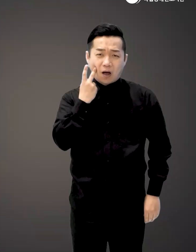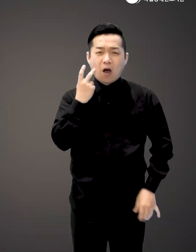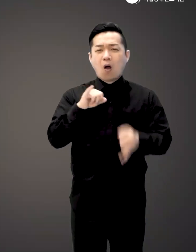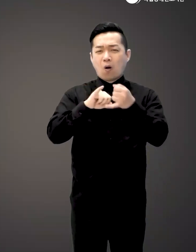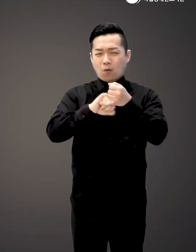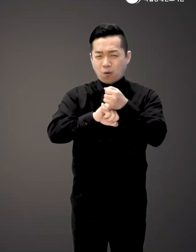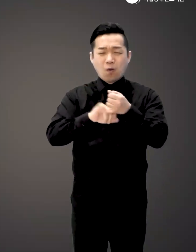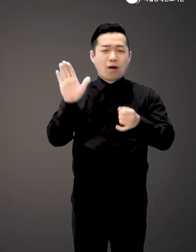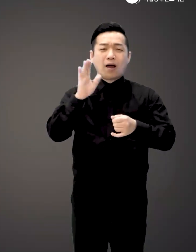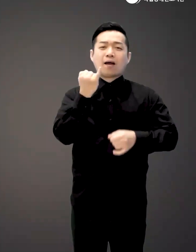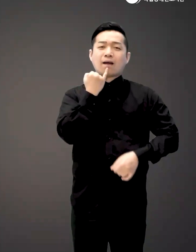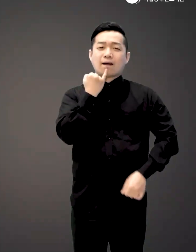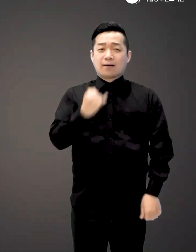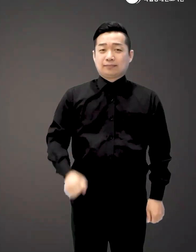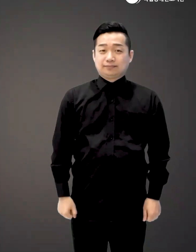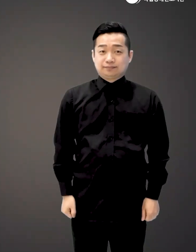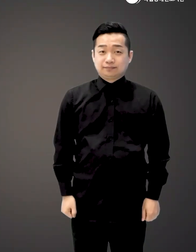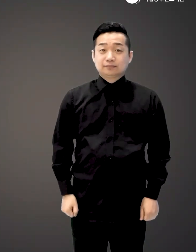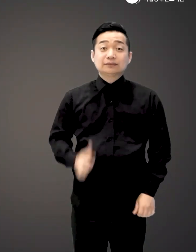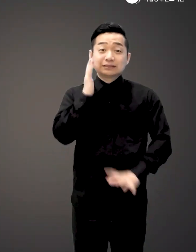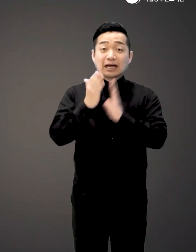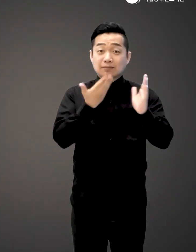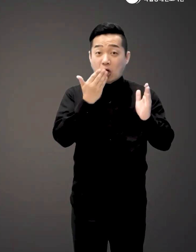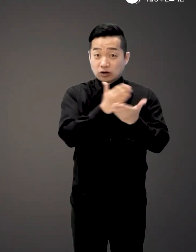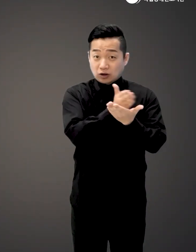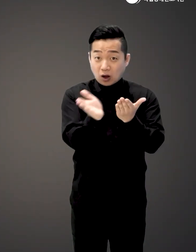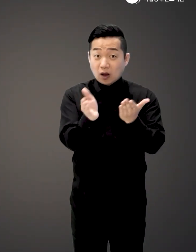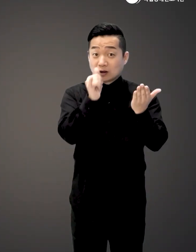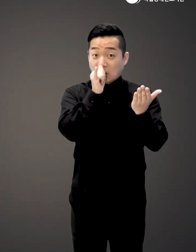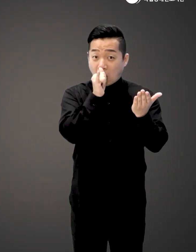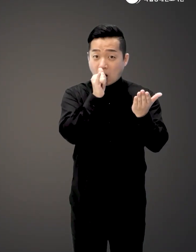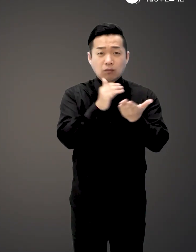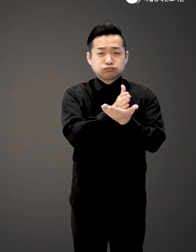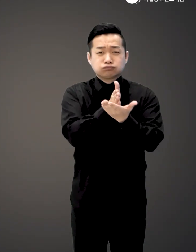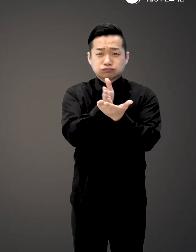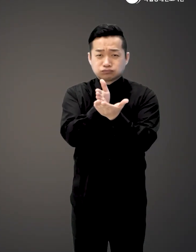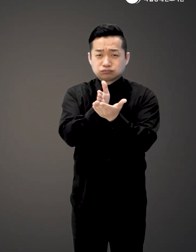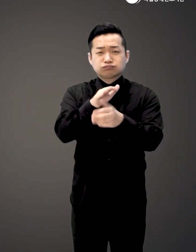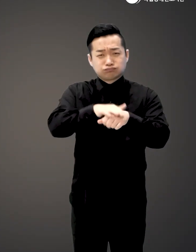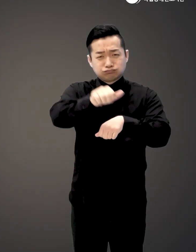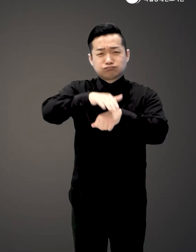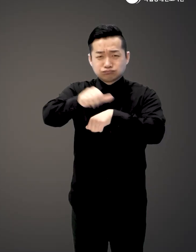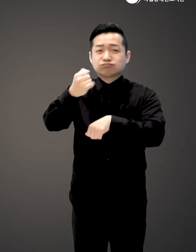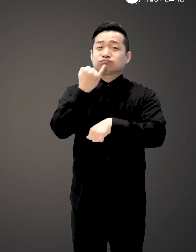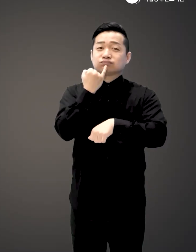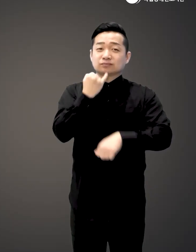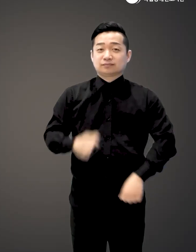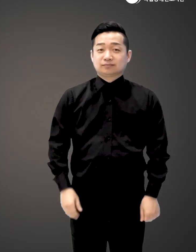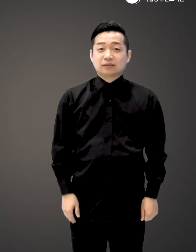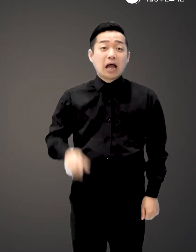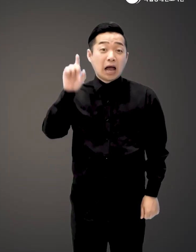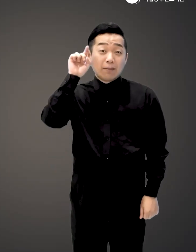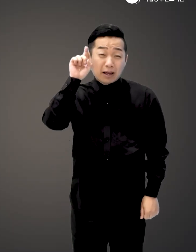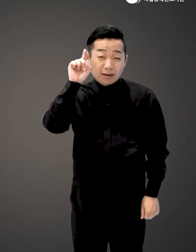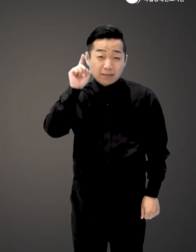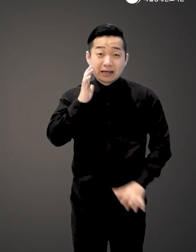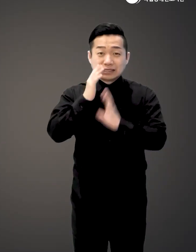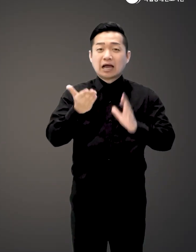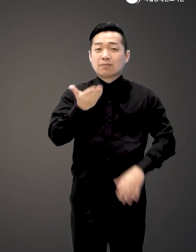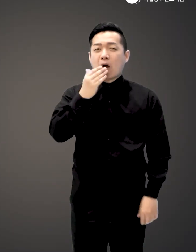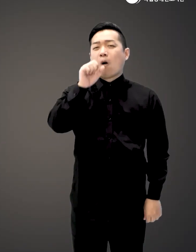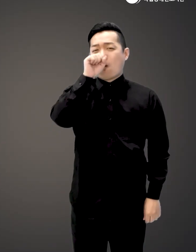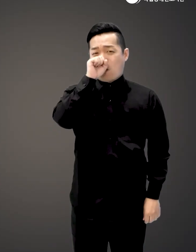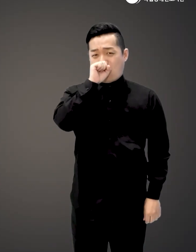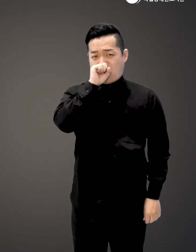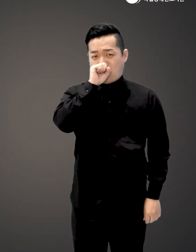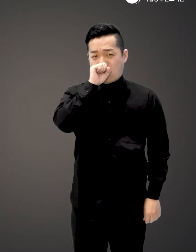없다 채식에는 다양한 종류가 있지만 어떤 종류의 채식도 괜찮습니다 매일 채식을